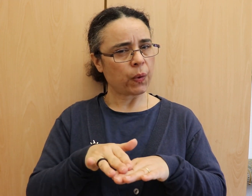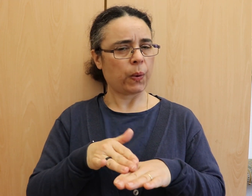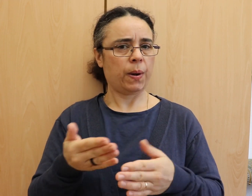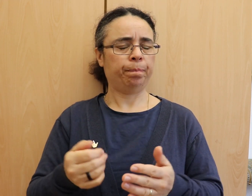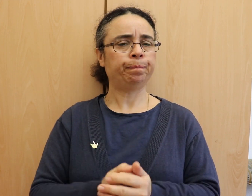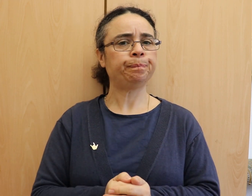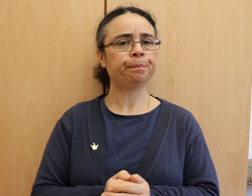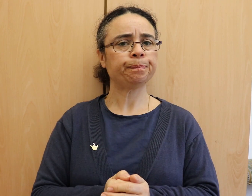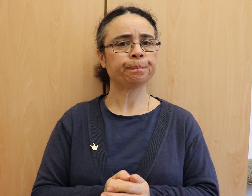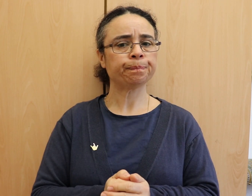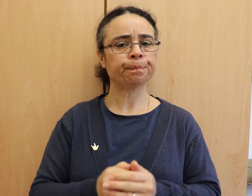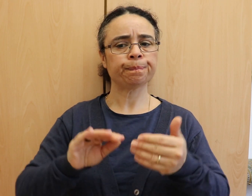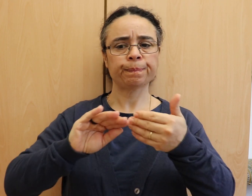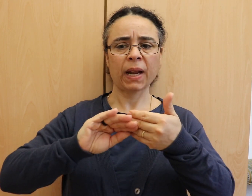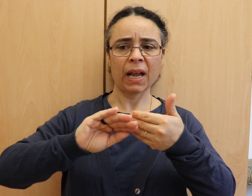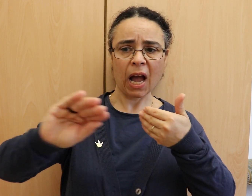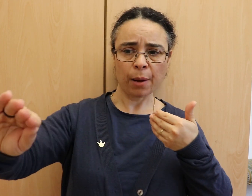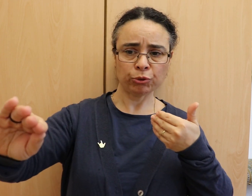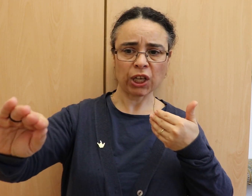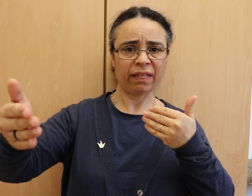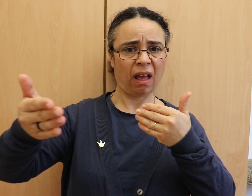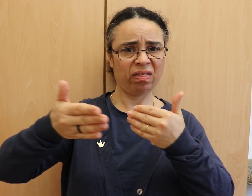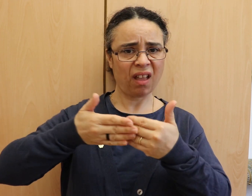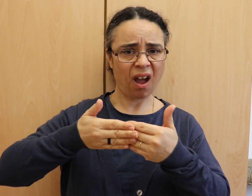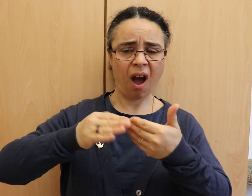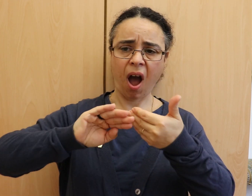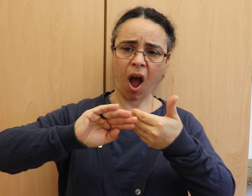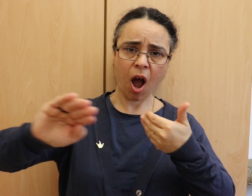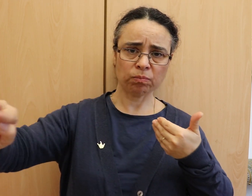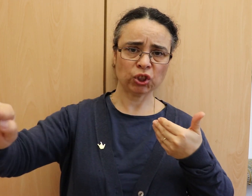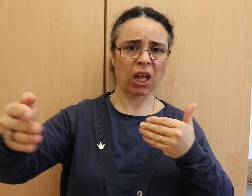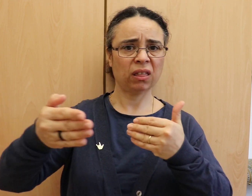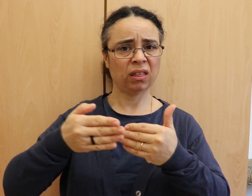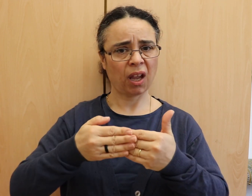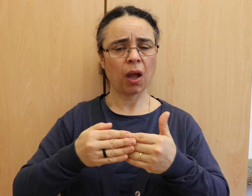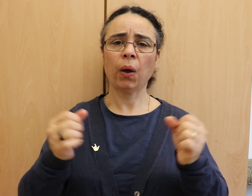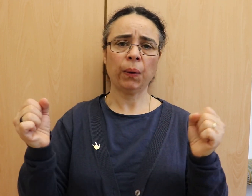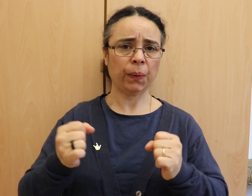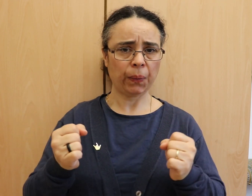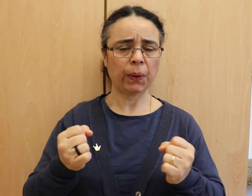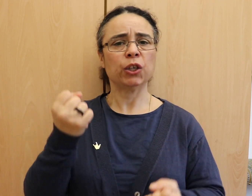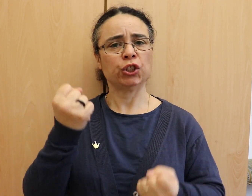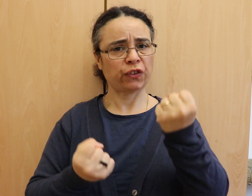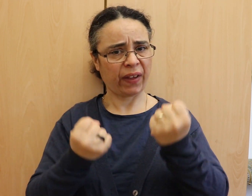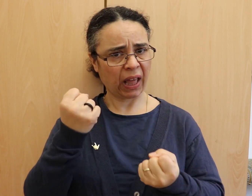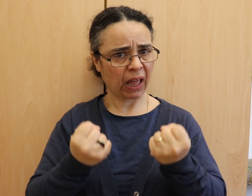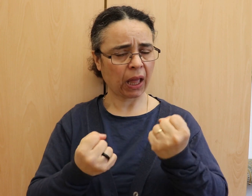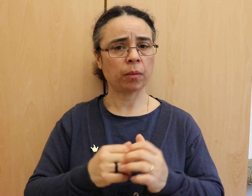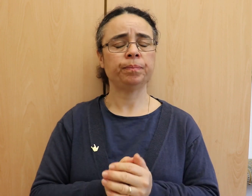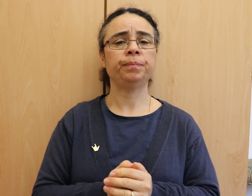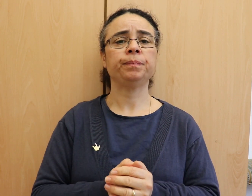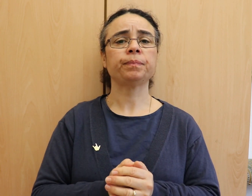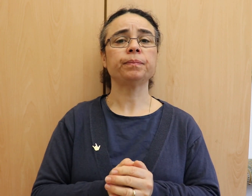von Zuwendung und Distanz besonders deutlich. Wenn wir in die Krippe schauen,